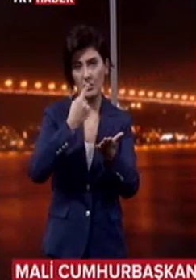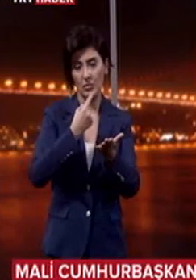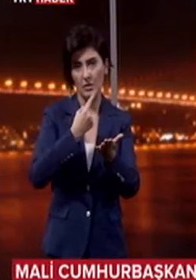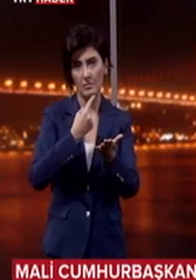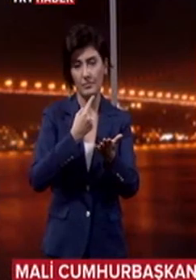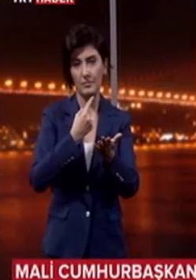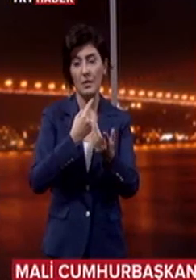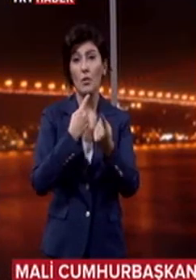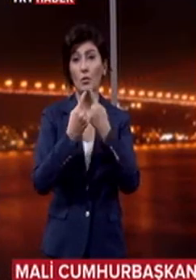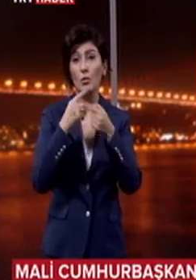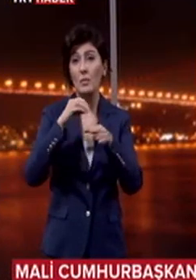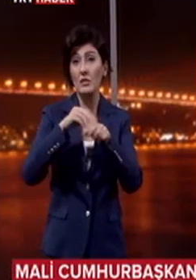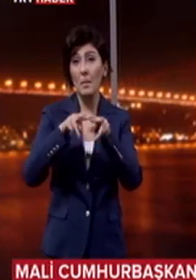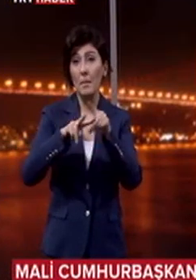İŞİTME ENGELLİLER